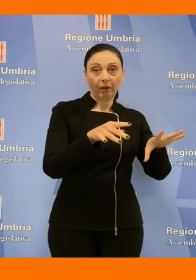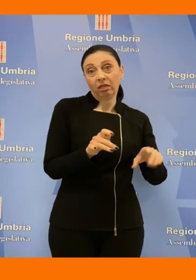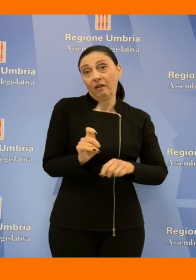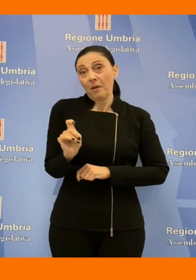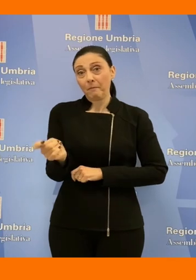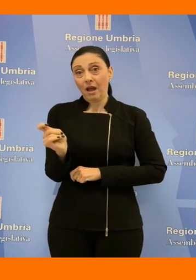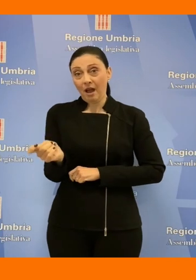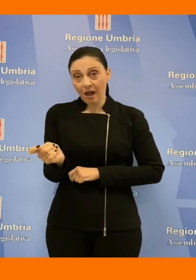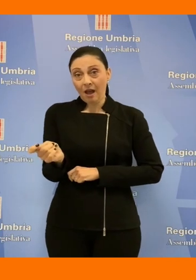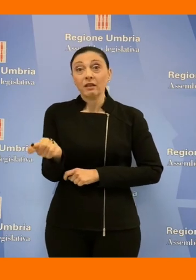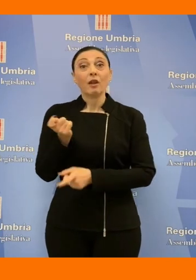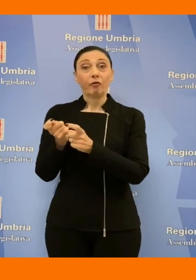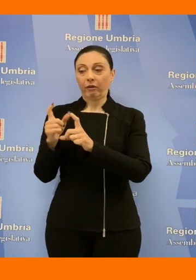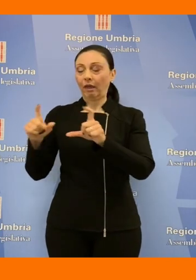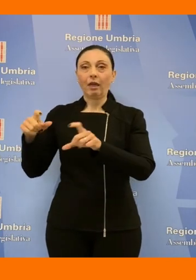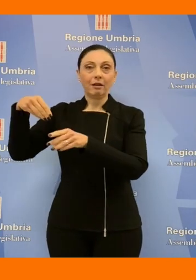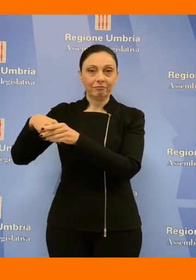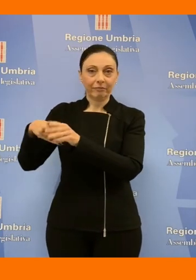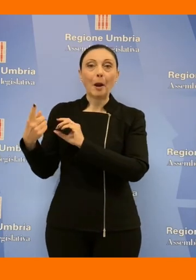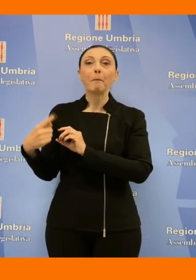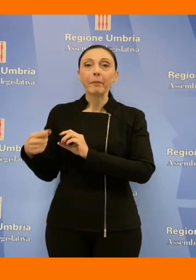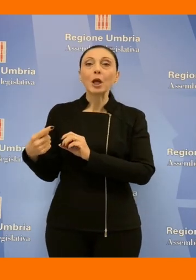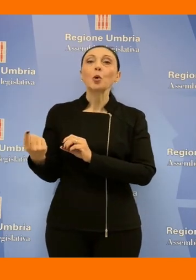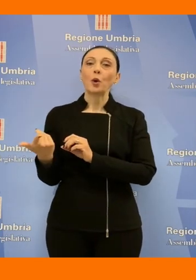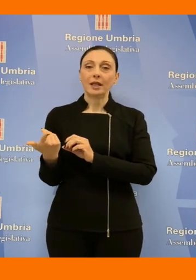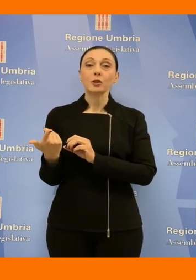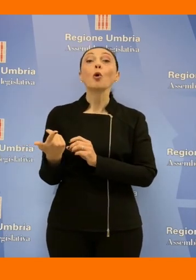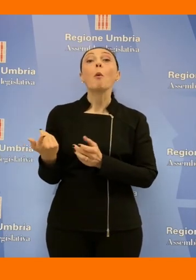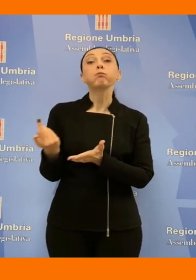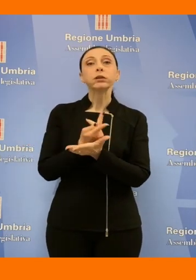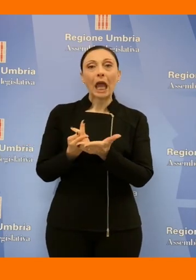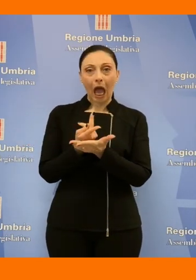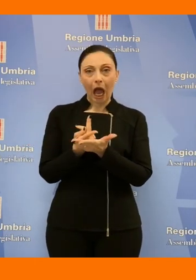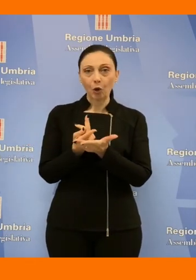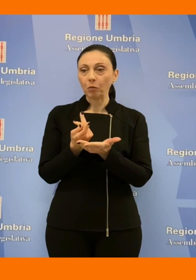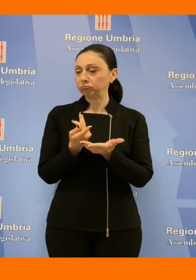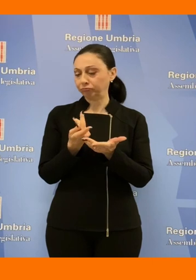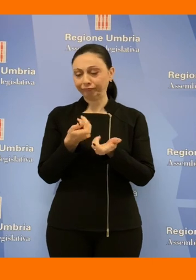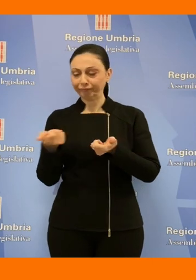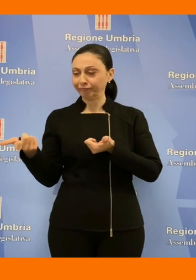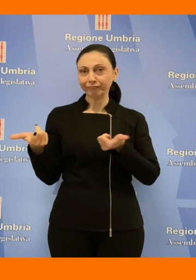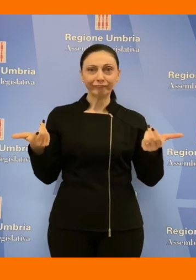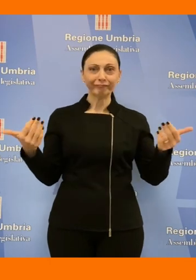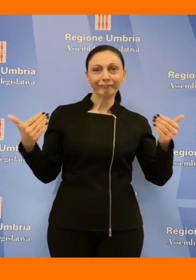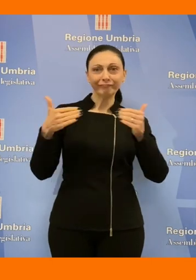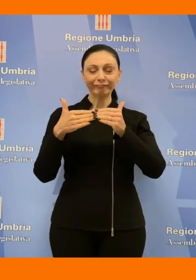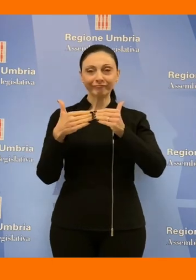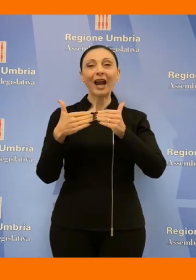Quindi un equilibrio che è stato raggiunto con dati numerici significativi in questo piano che alla fine valorizza il rifiuto. Quindi